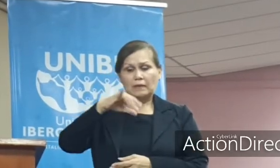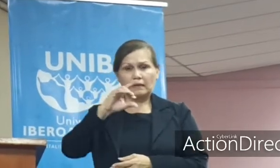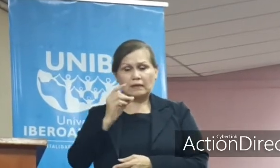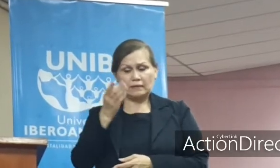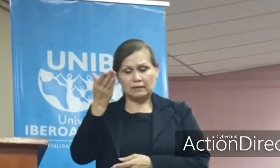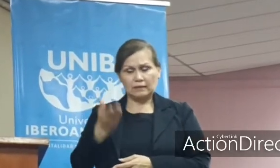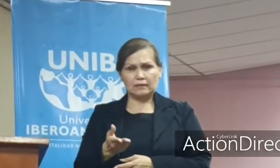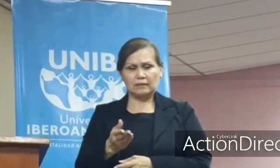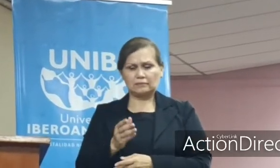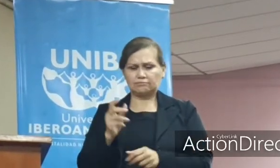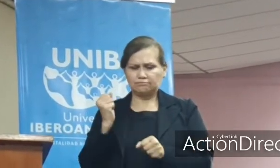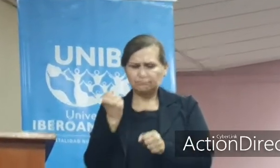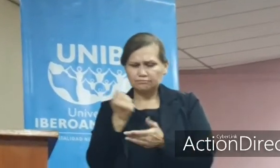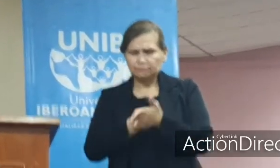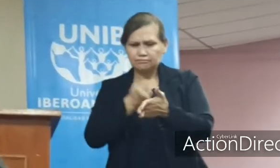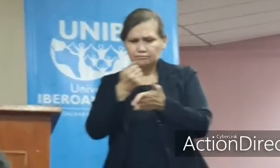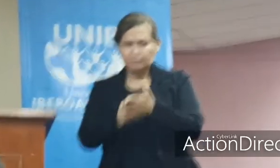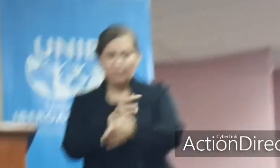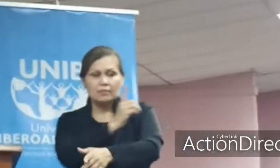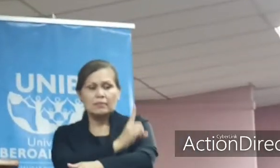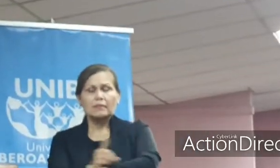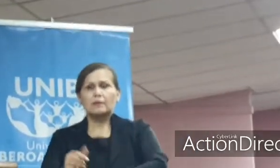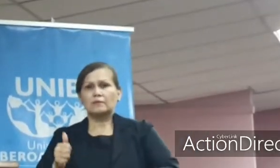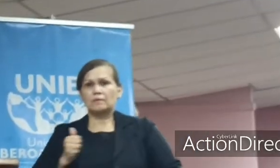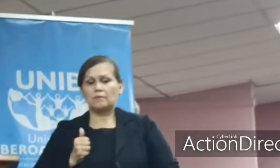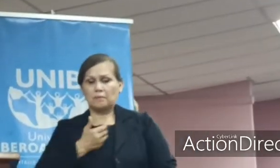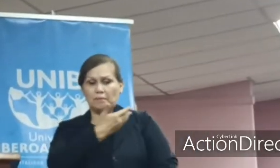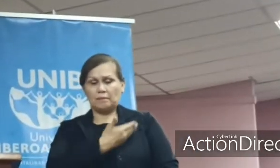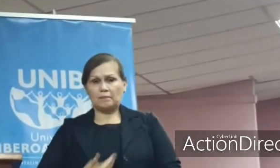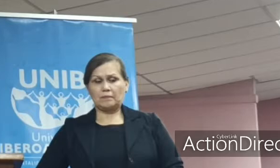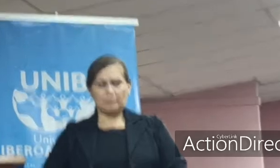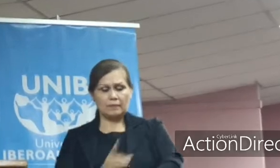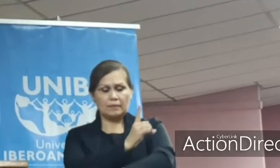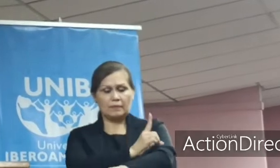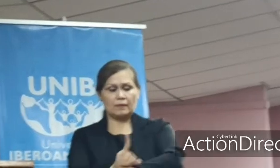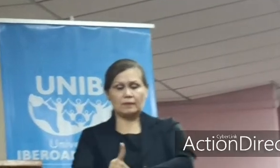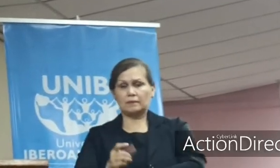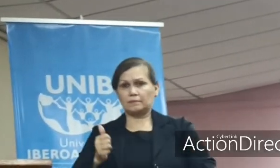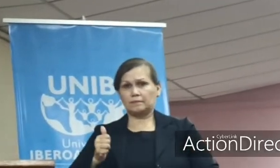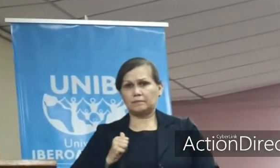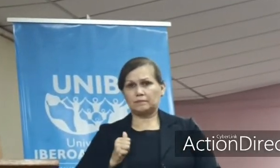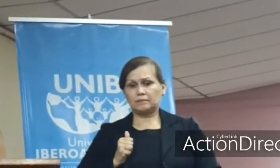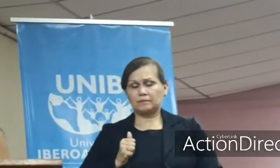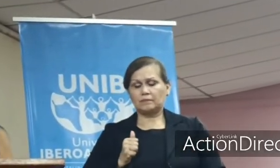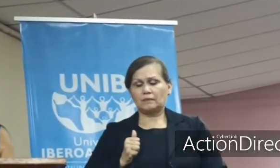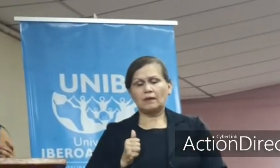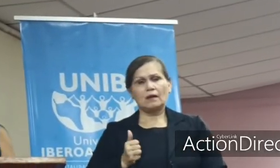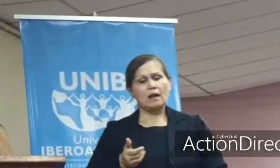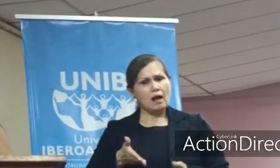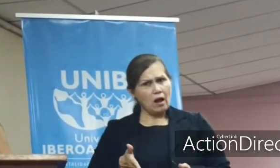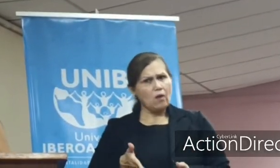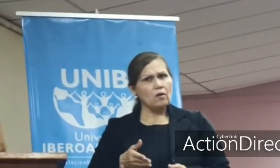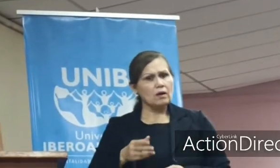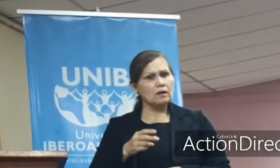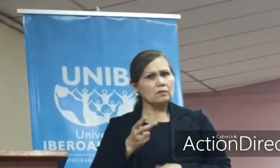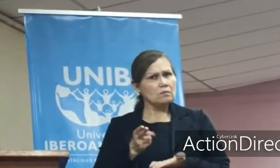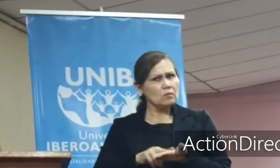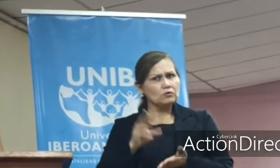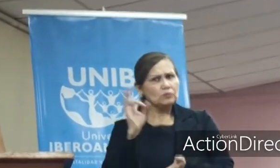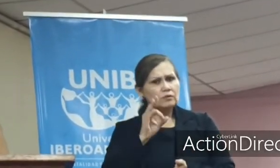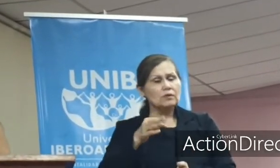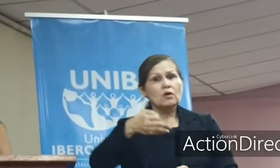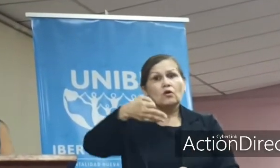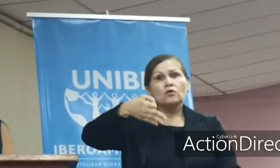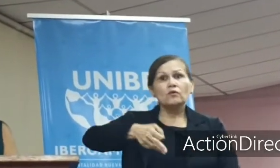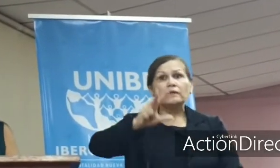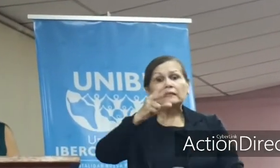luchadora por los derechos de la mujer, fue presidenta de la Liga Paraguaya de los Derechos de la Mujer. Doña Nidia vive aún, tiene 93 años, no puede